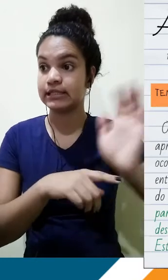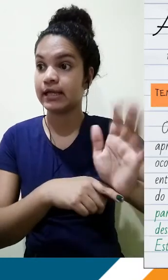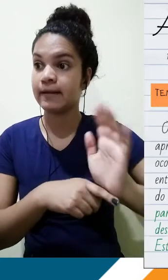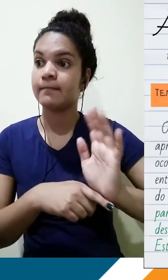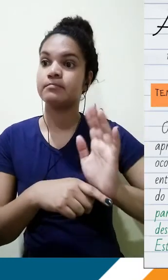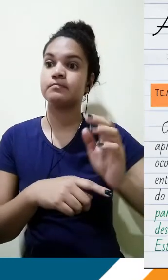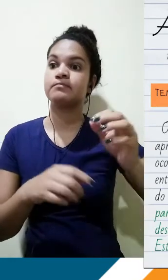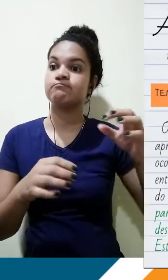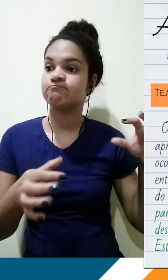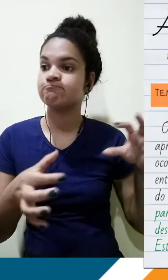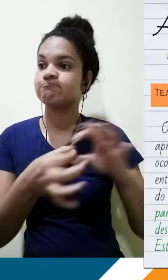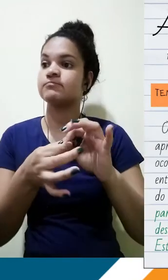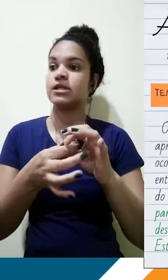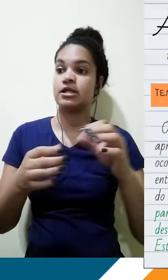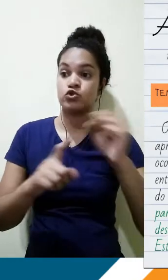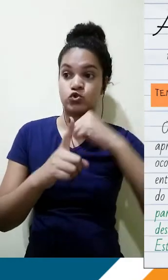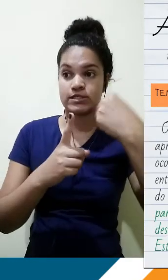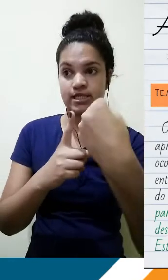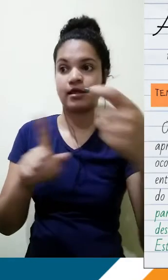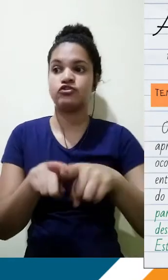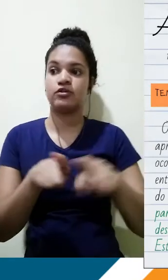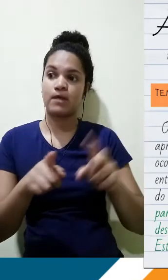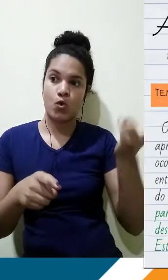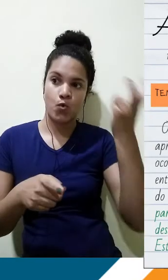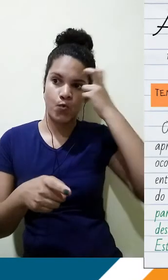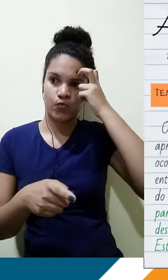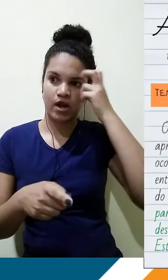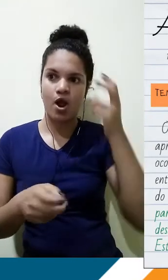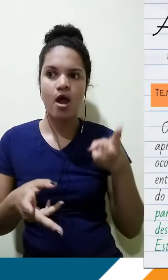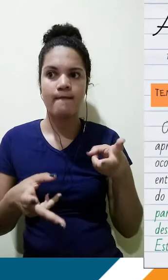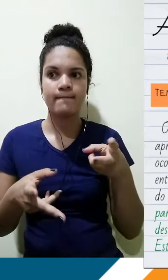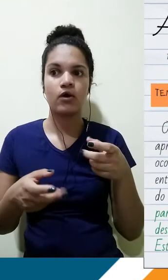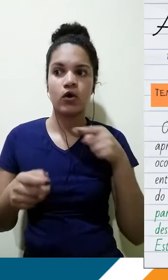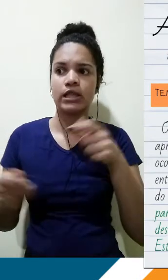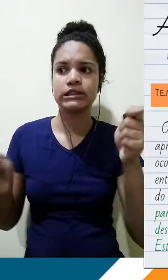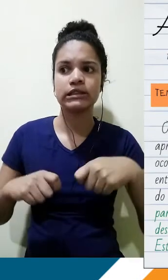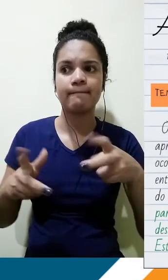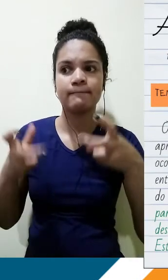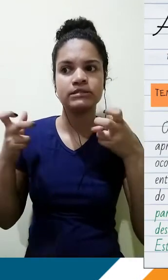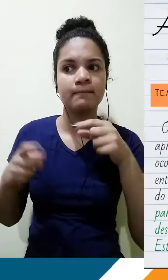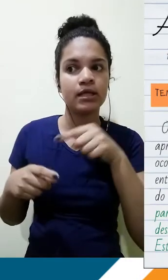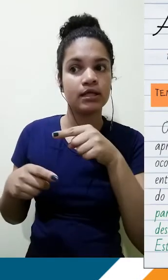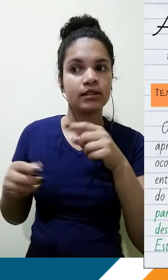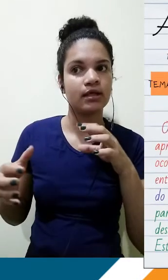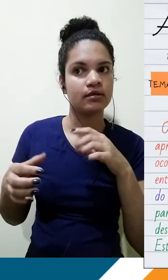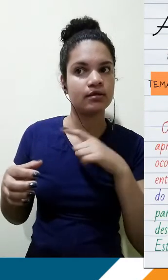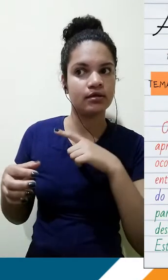vocês perceberem que é possível alterar o repertório de uma introdução sem mexer na tese, mas indicando que o Alto da Compadecida aqui